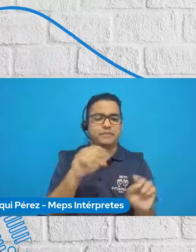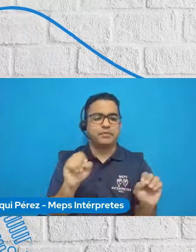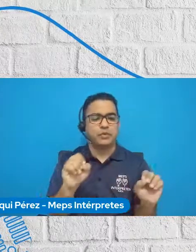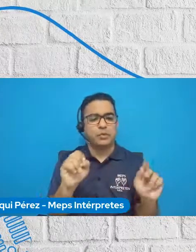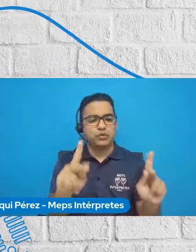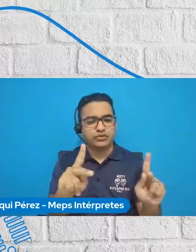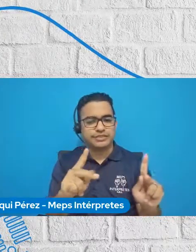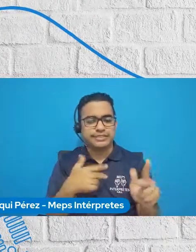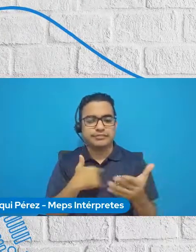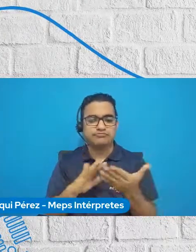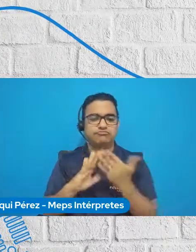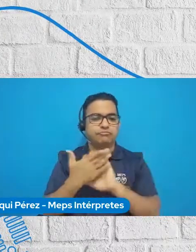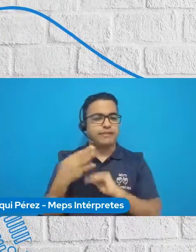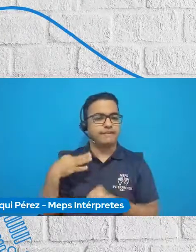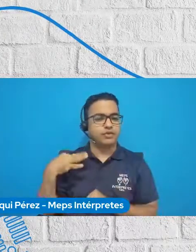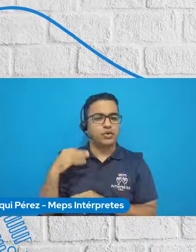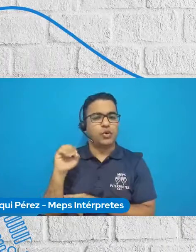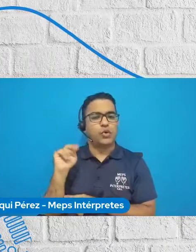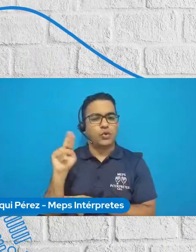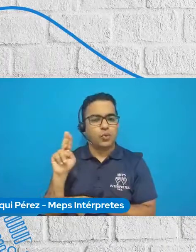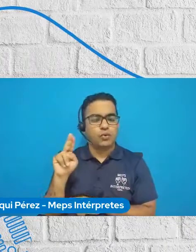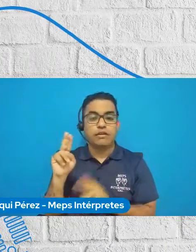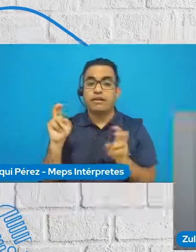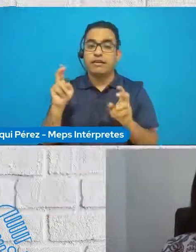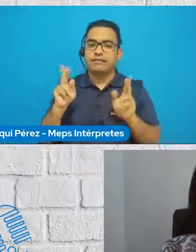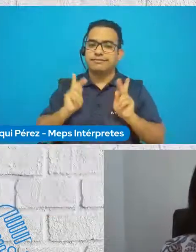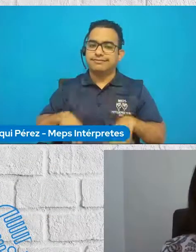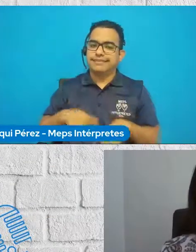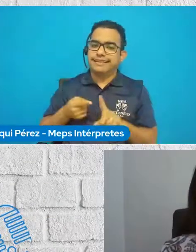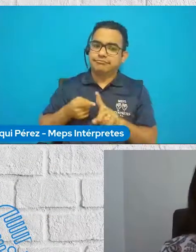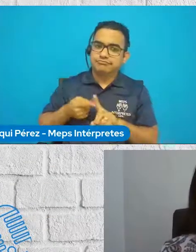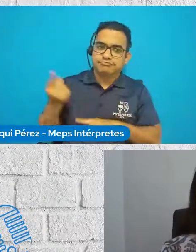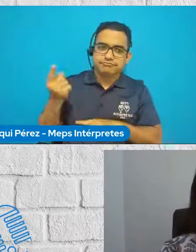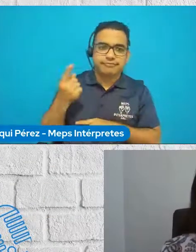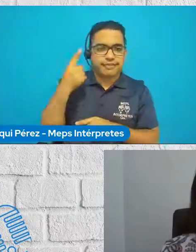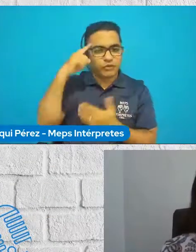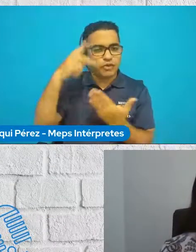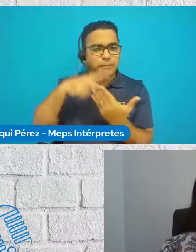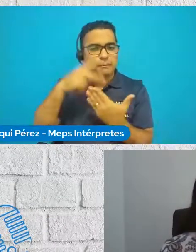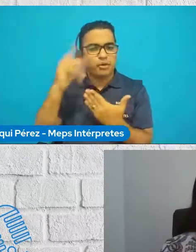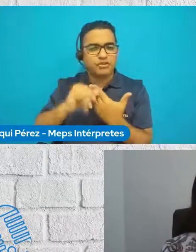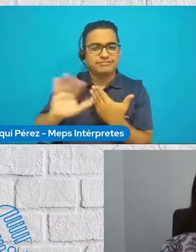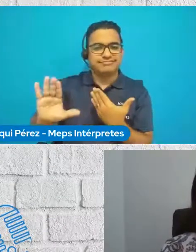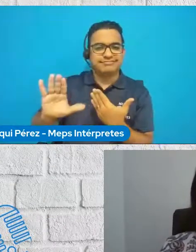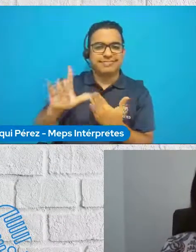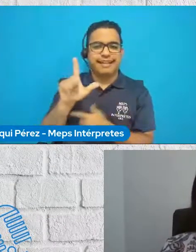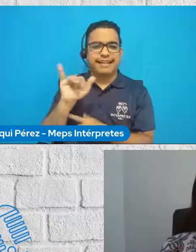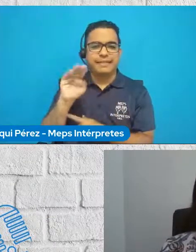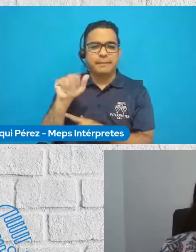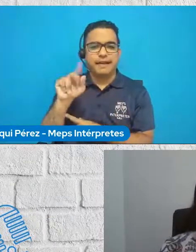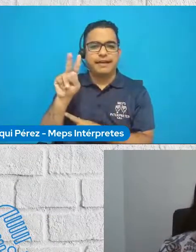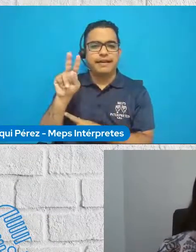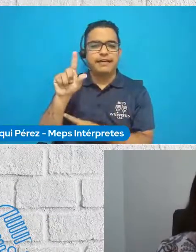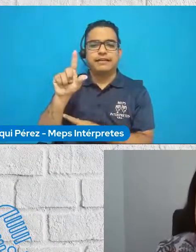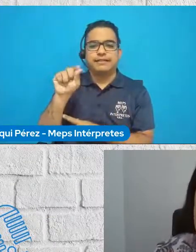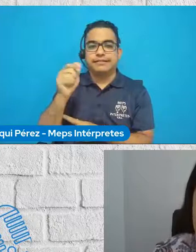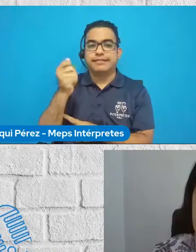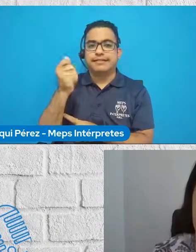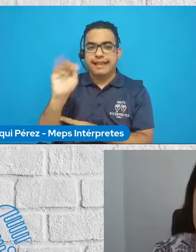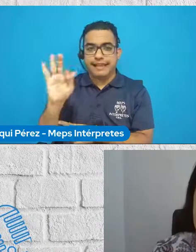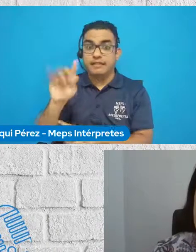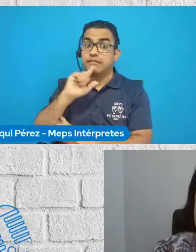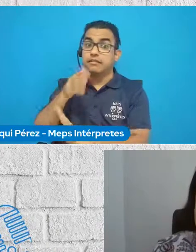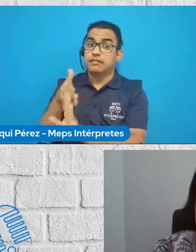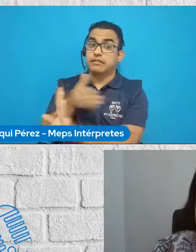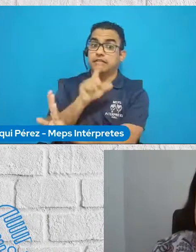para ser voluntaria de Naciones Unidas como especialista para el proyecto de Lima 2019. Que fue en el 2018 y fue mi primera